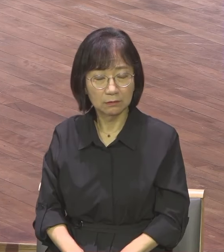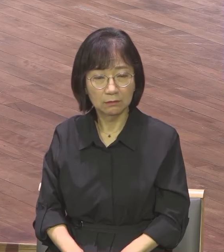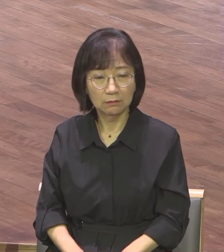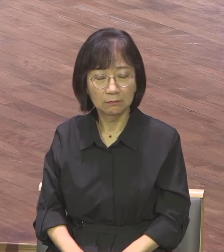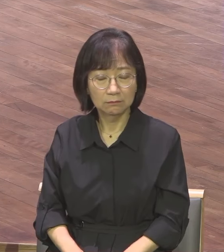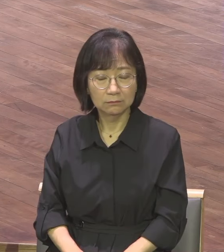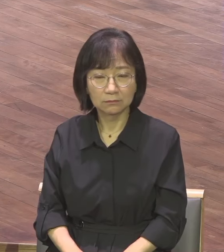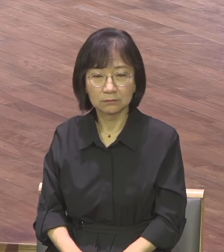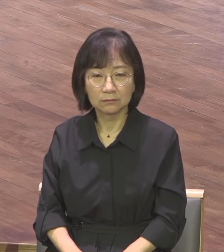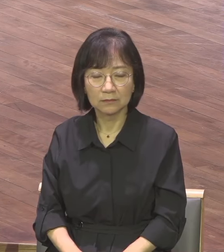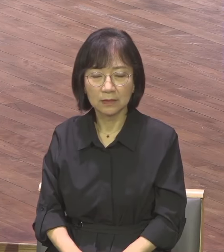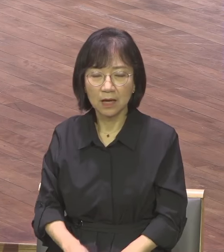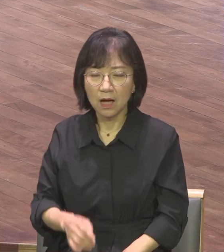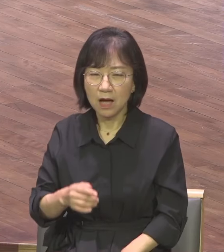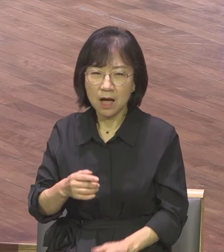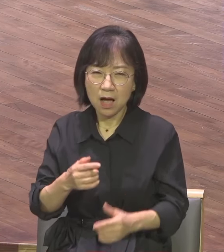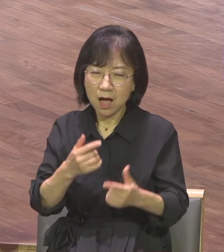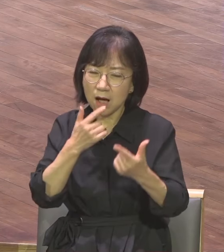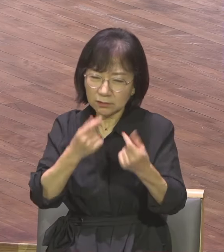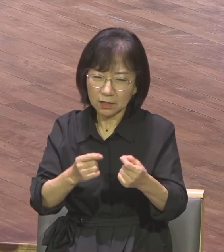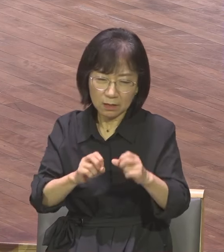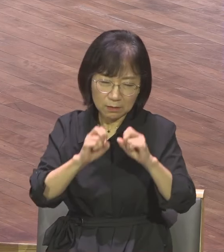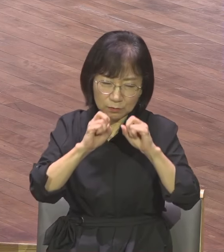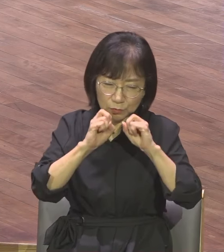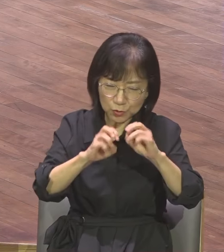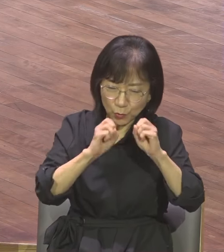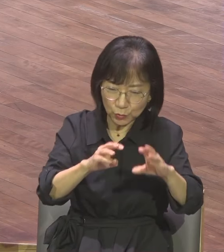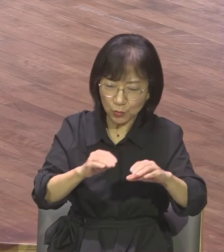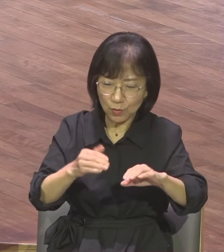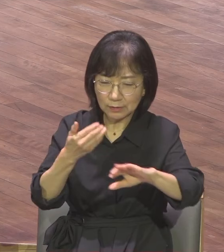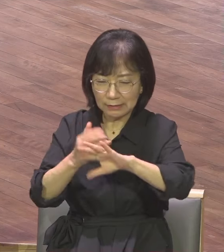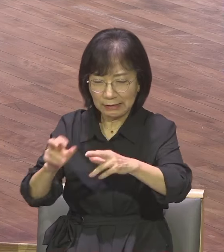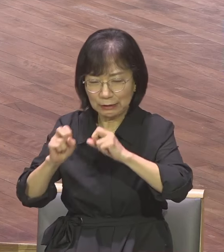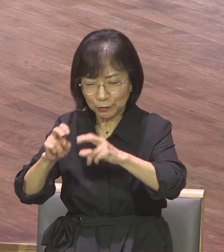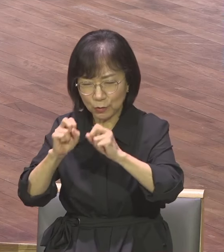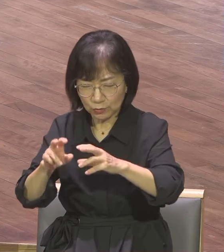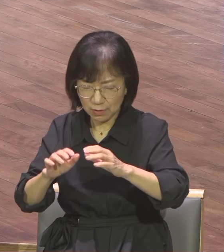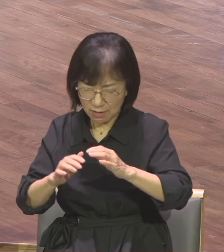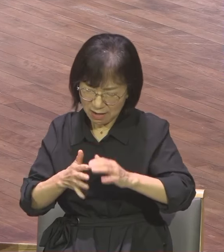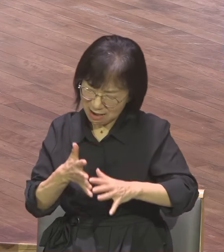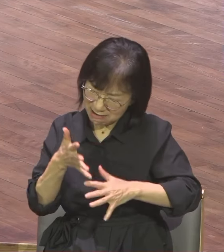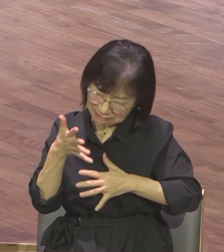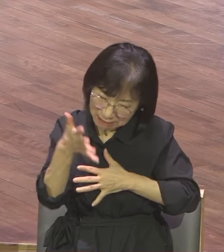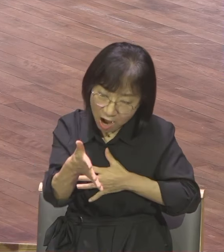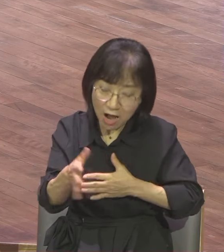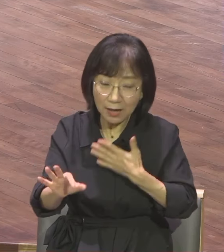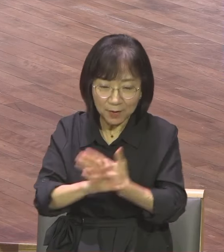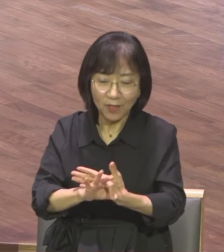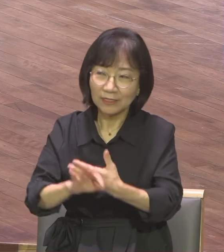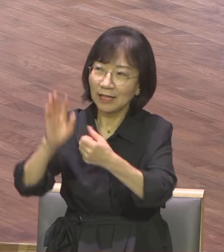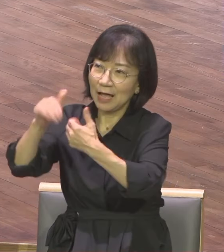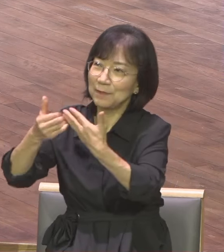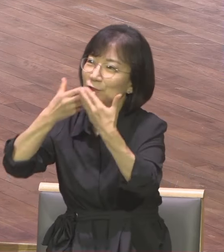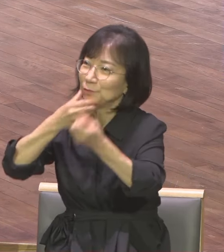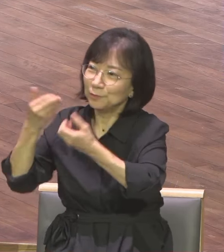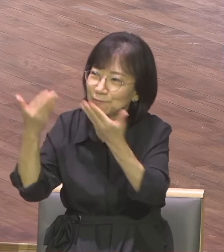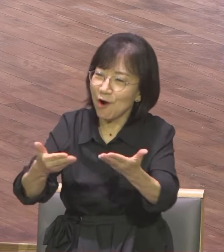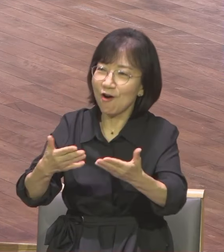그렇게 전도와 성교에 올인을 쓰면 축복을 받아야 되고 건강해야 되고 형통해야 되는데